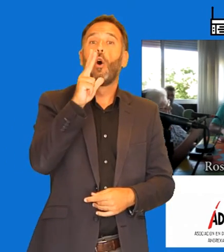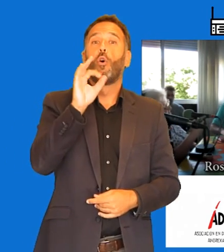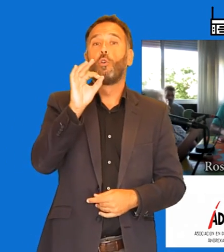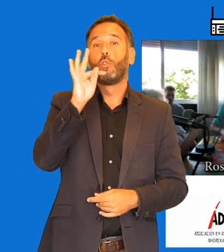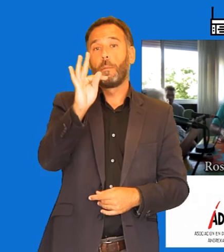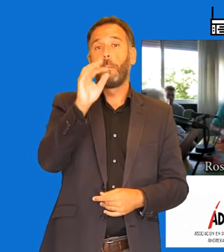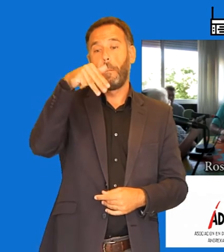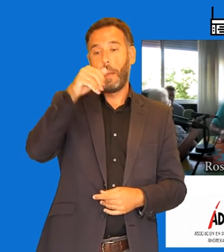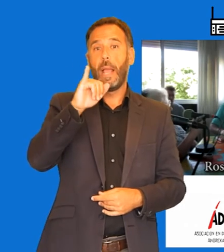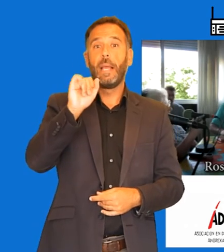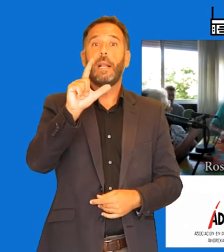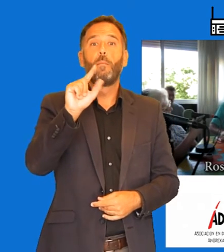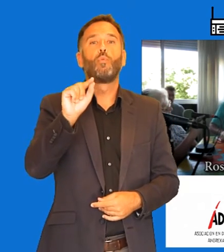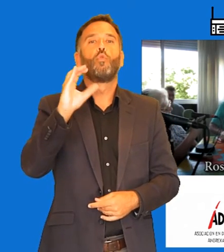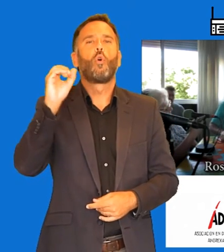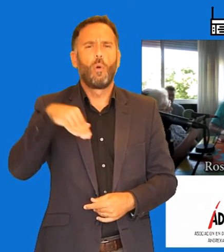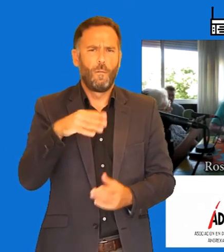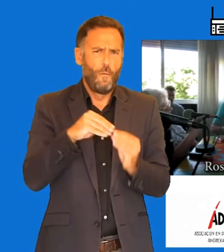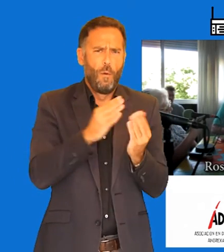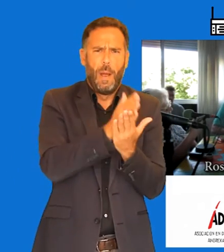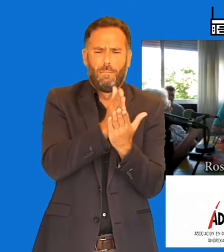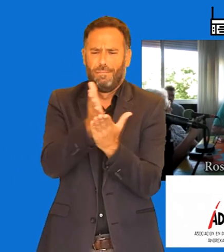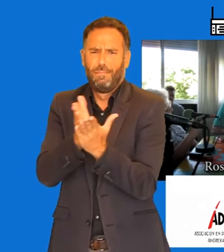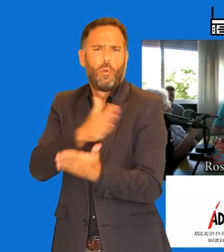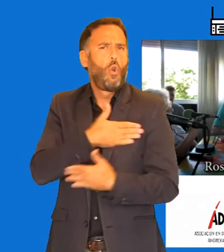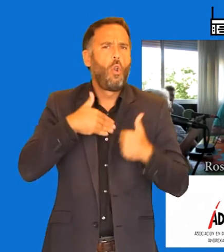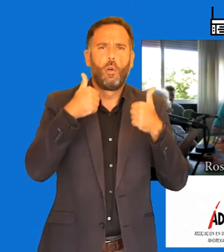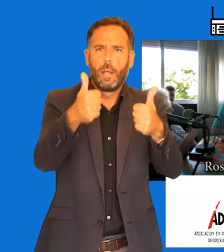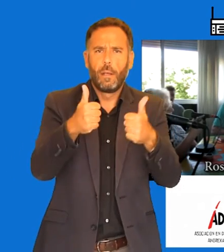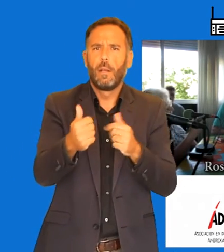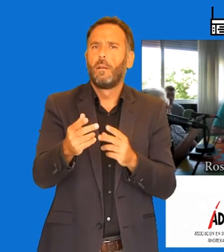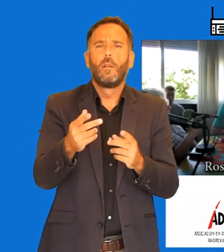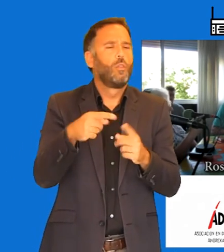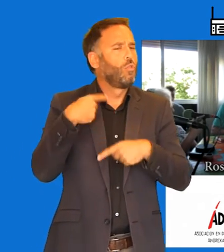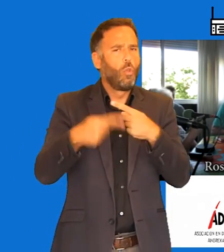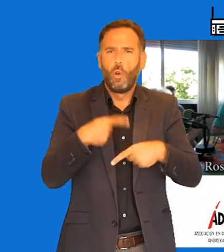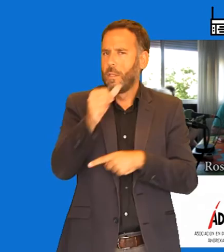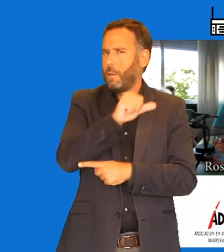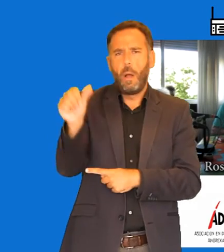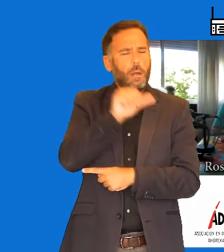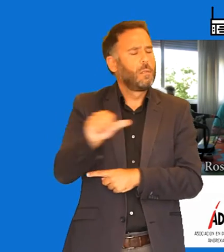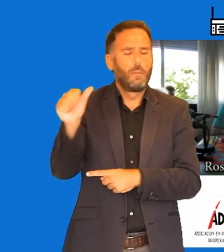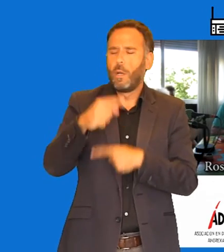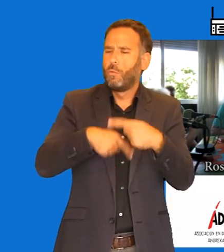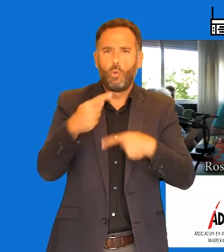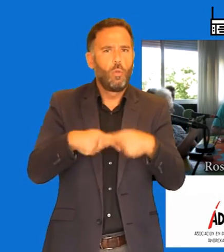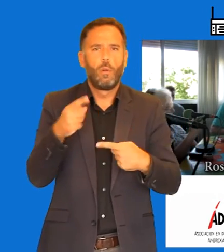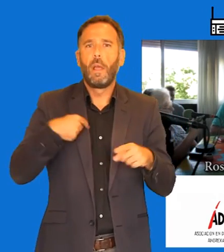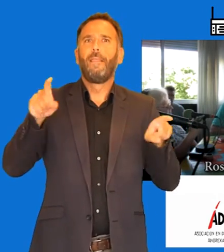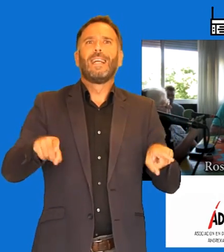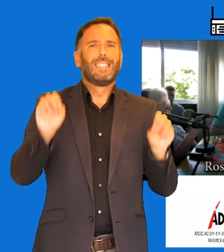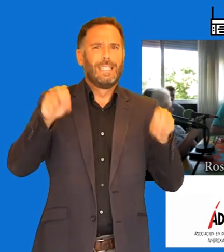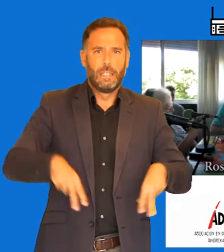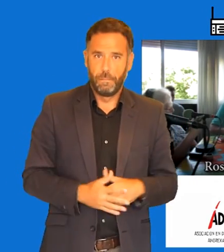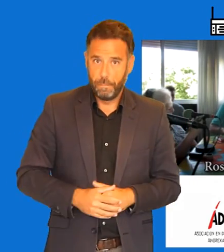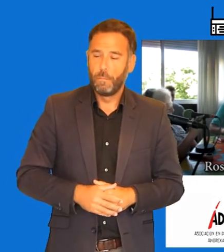sitios hay para poder ponerse en contacto con nosotros. Exactamente. bien. Toda la semana estamos, ¿eh? Pues muchas gracias. Que descansamos. Pues muchas gracias, Rosa,